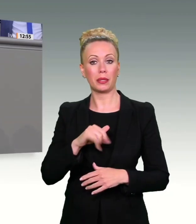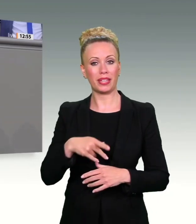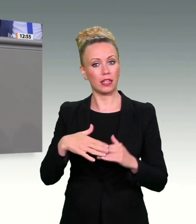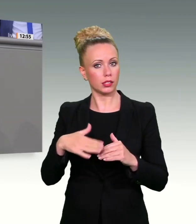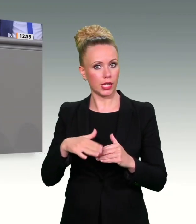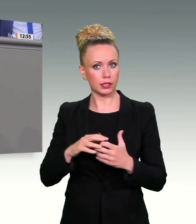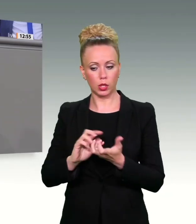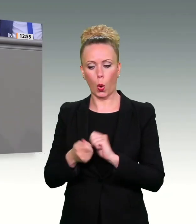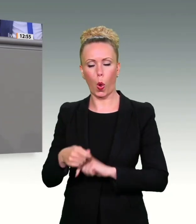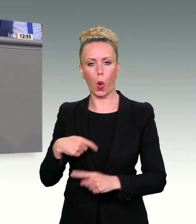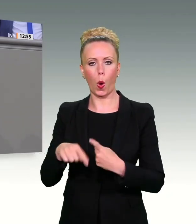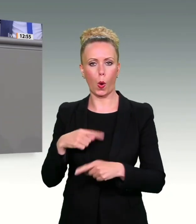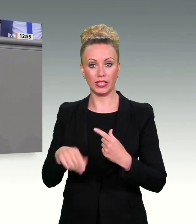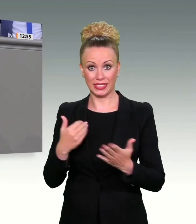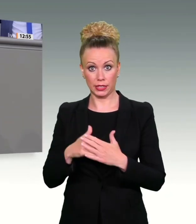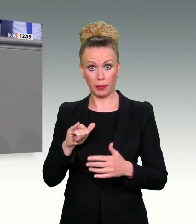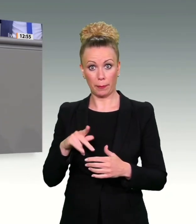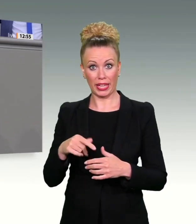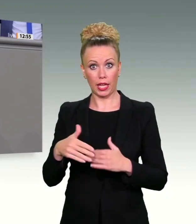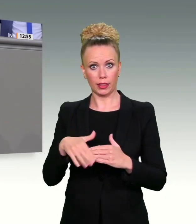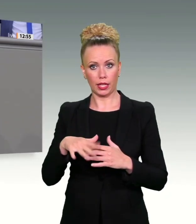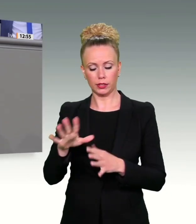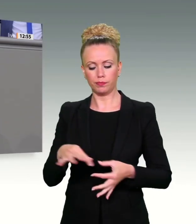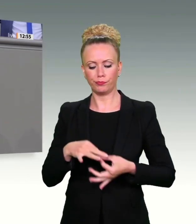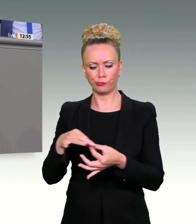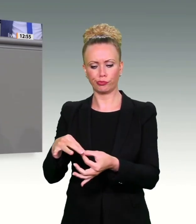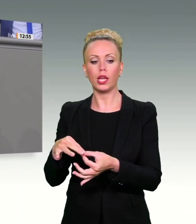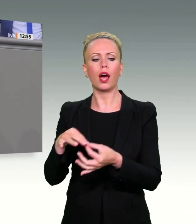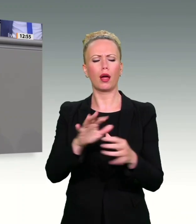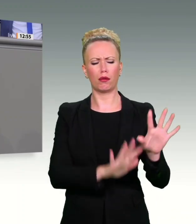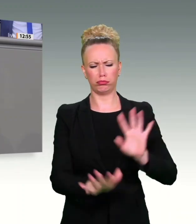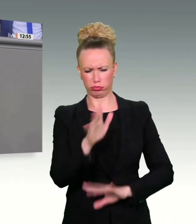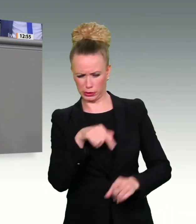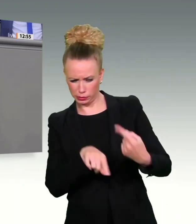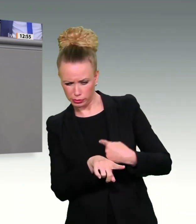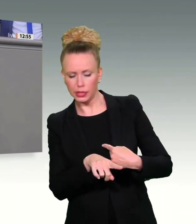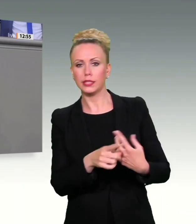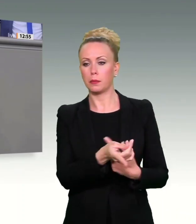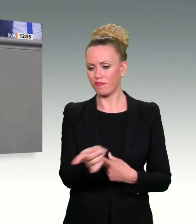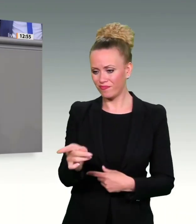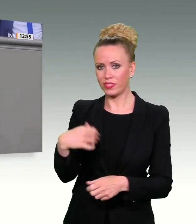werden, führen ins Leere, aber nicht zum Straftäter. Die Maßnahme ist mithin nicht geeignet.